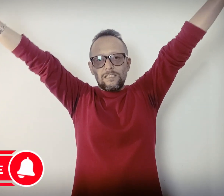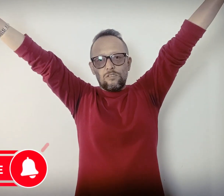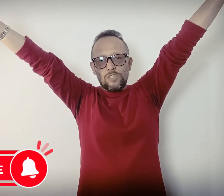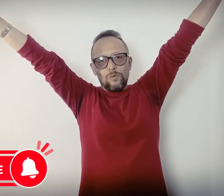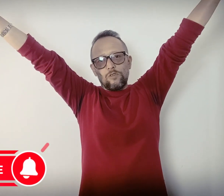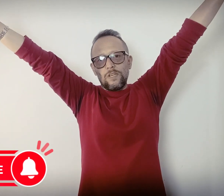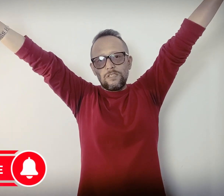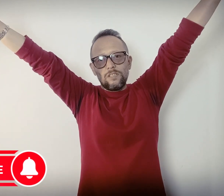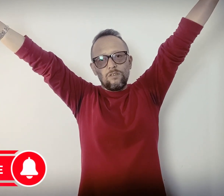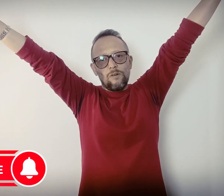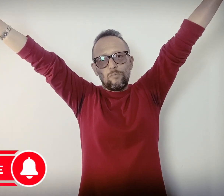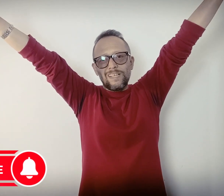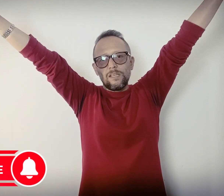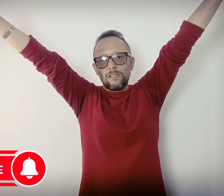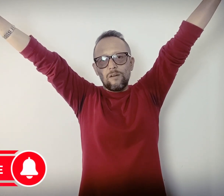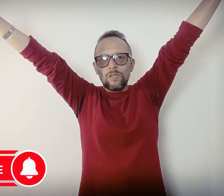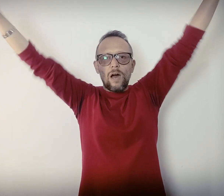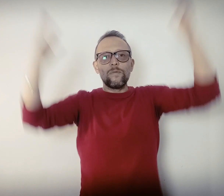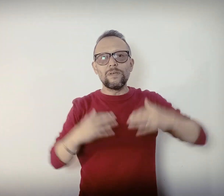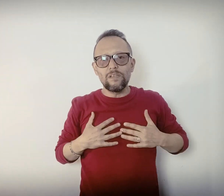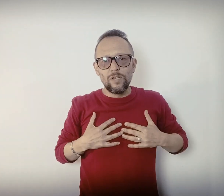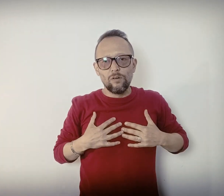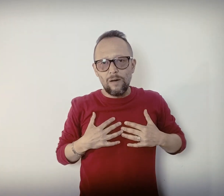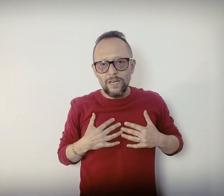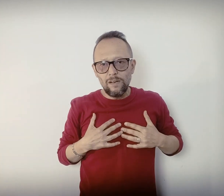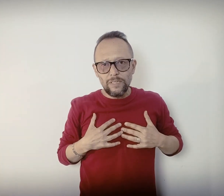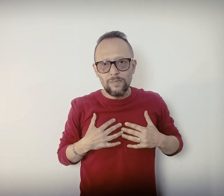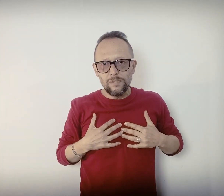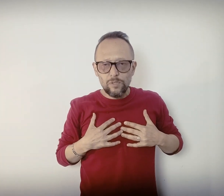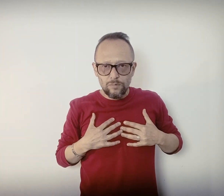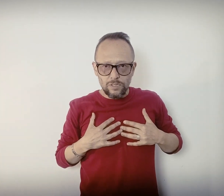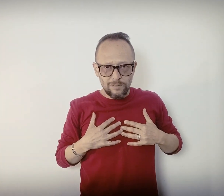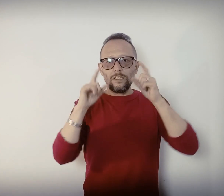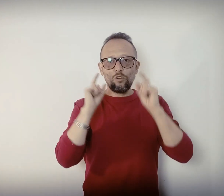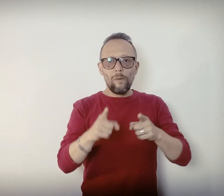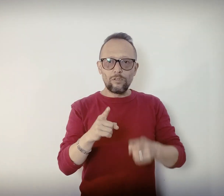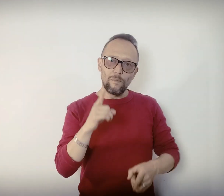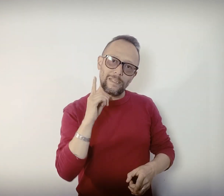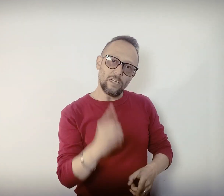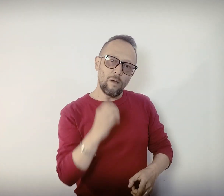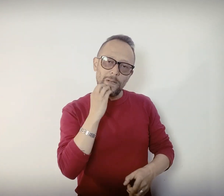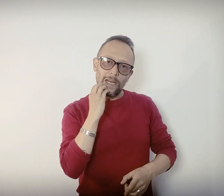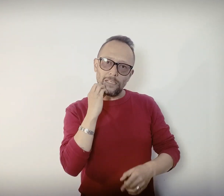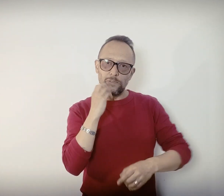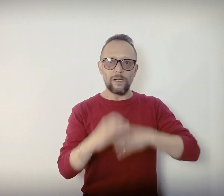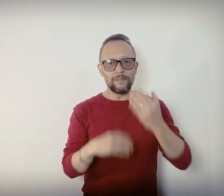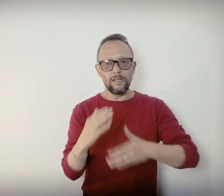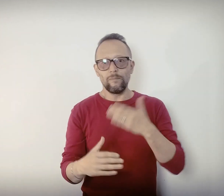cosas pues los felicito y van por excelente camino a mí me han servido a mí realmente me han servido muchísimo en todo momento siempre trato de aplicarlas pues para mantenerme en el